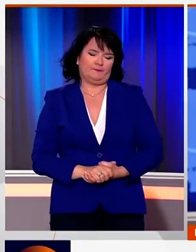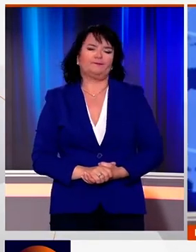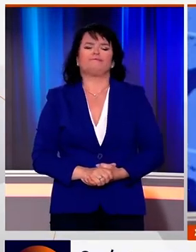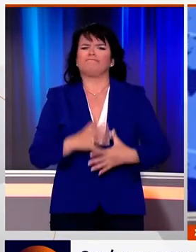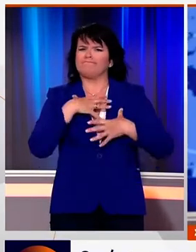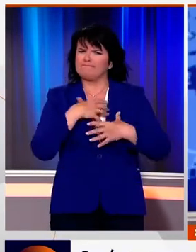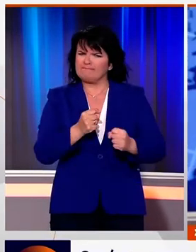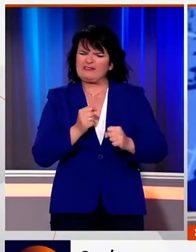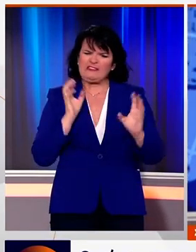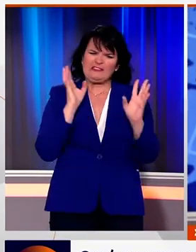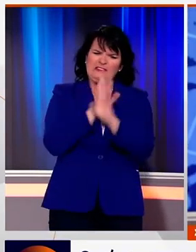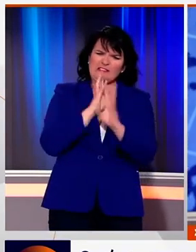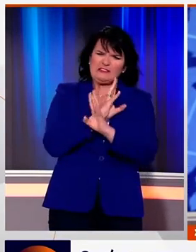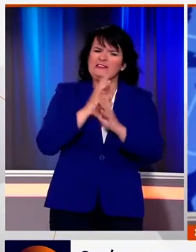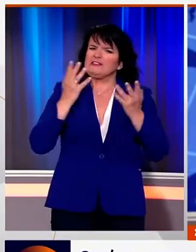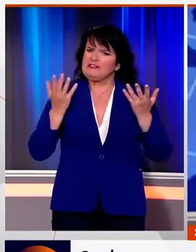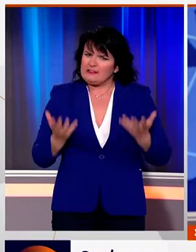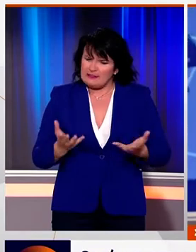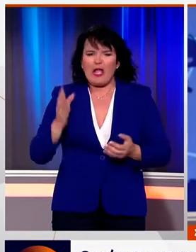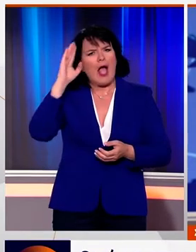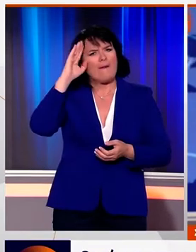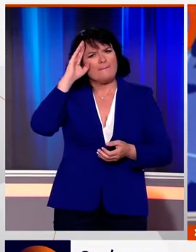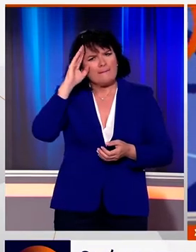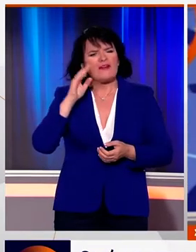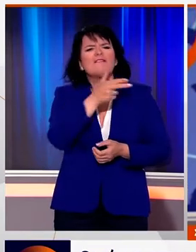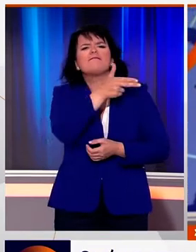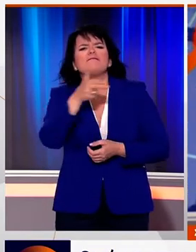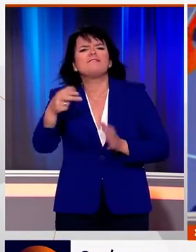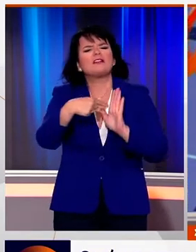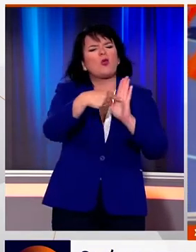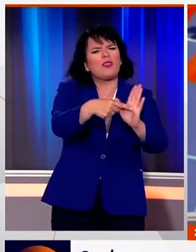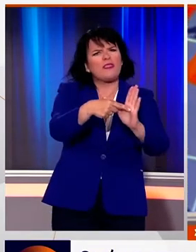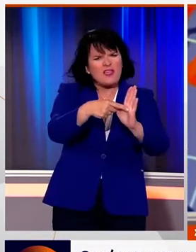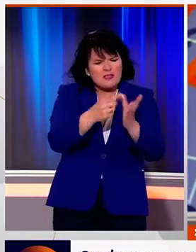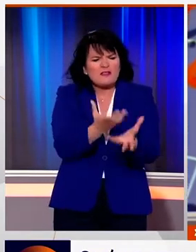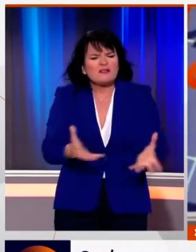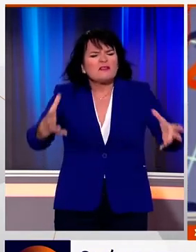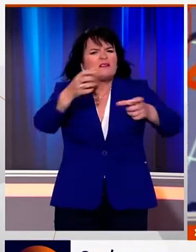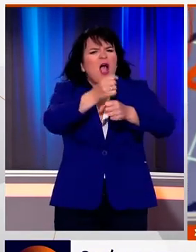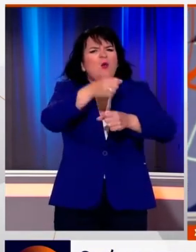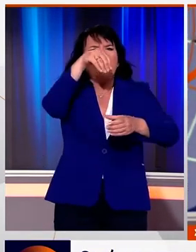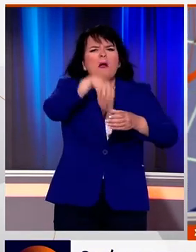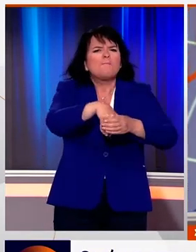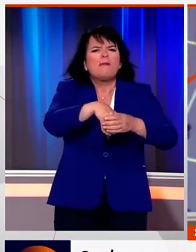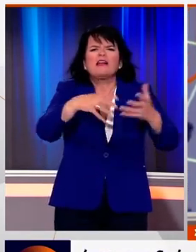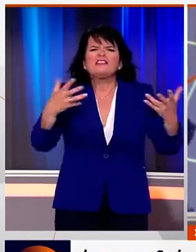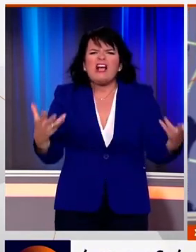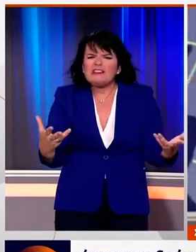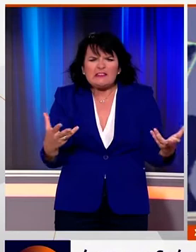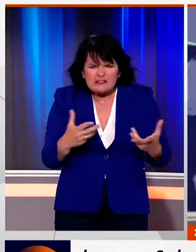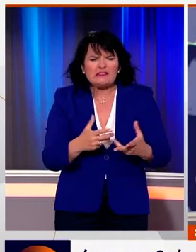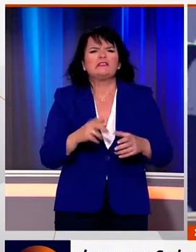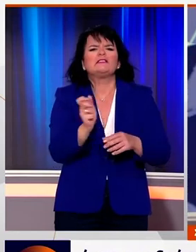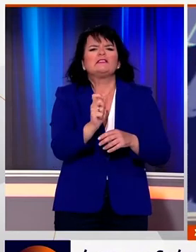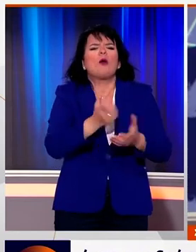Οργή και αποτροπιασμό έχει προκαλέσει στις ΗΠΑ βίντεο που δείχνει νεογέννητο κοριτσάκι να είναι παρατημένο στην άκρη του δρόμου